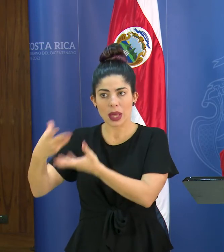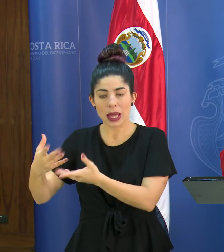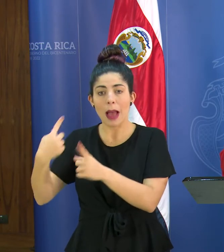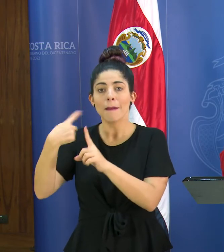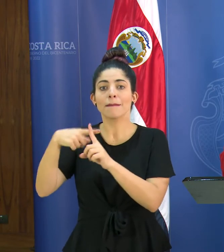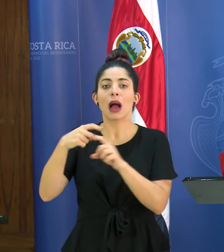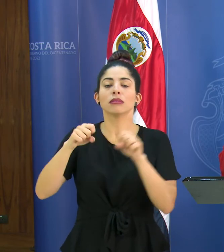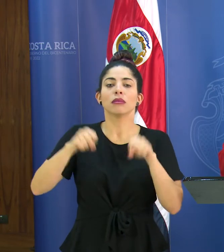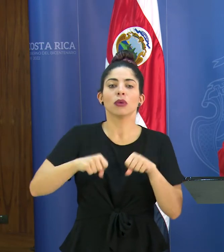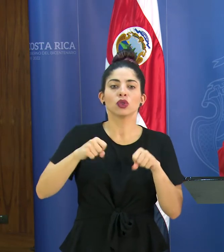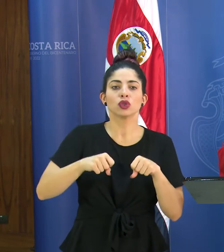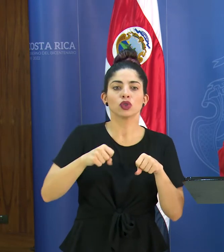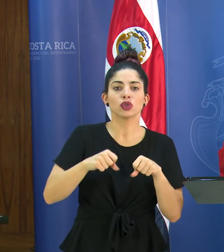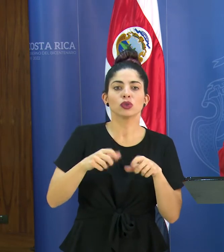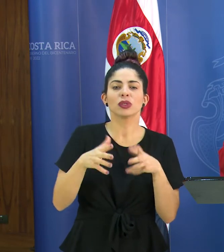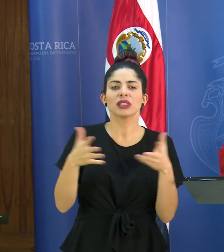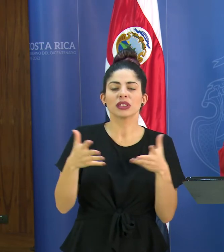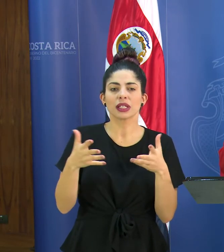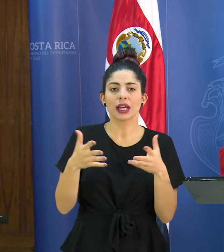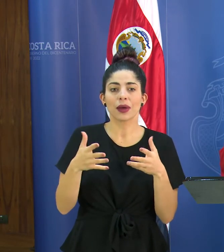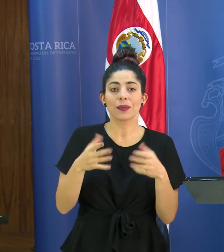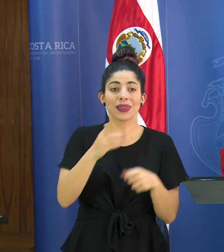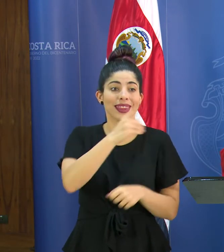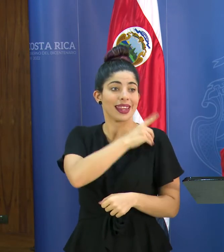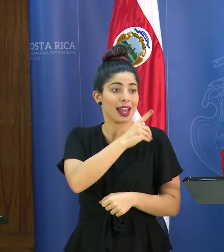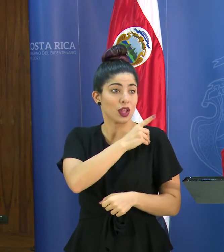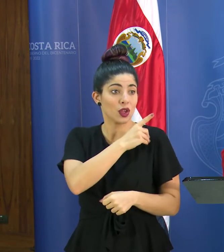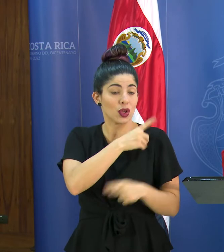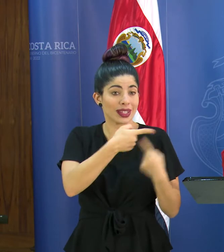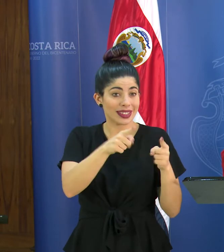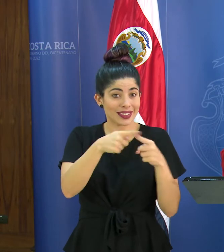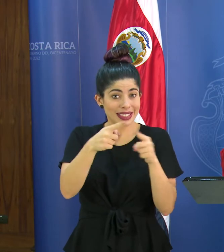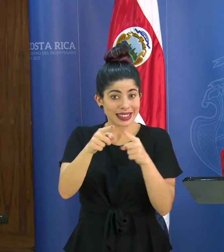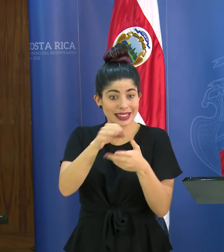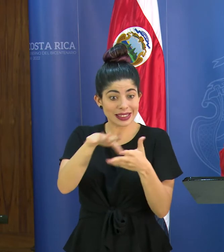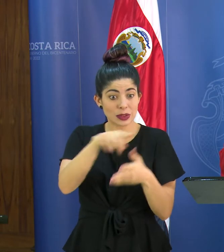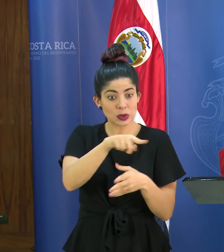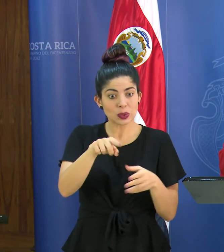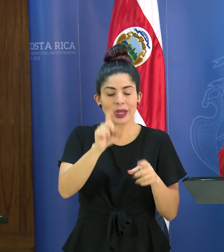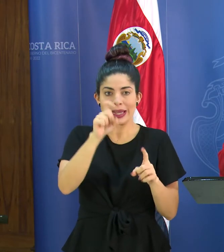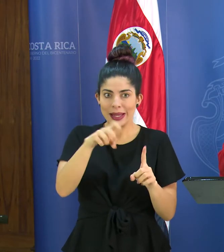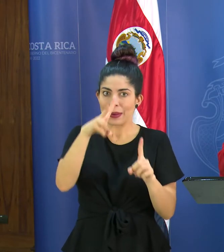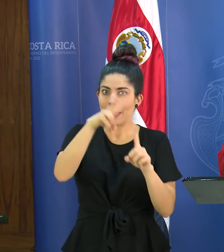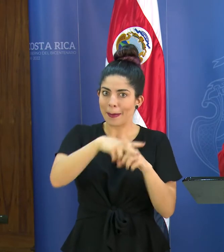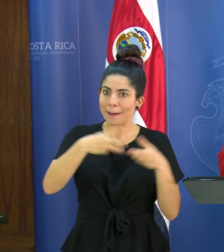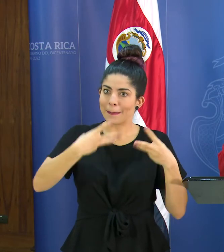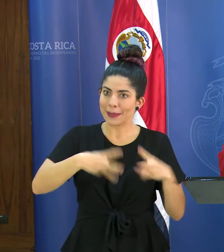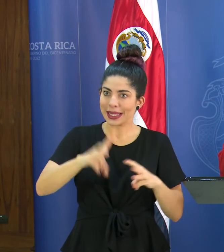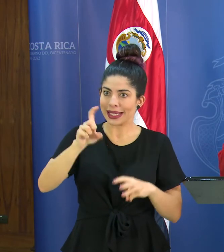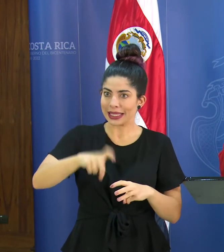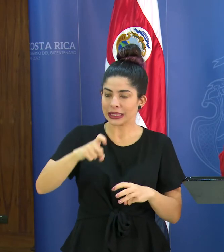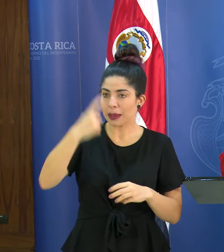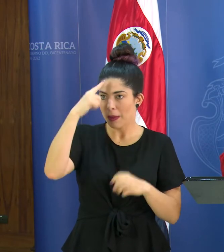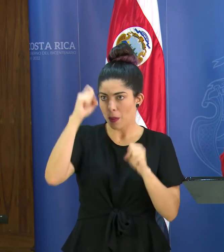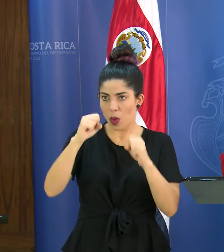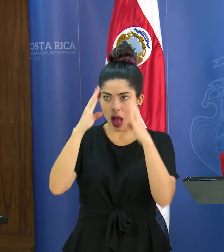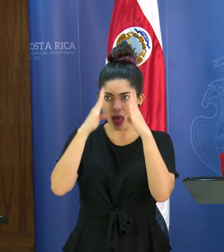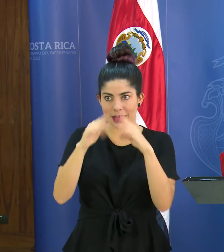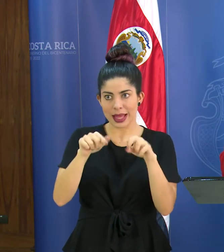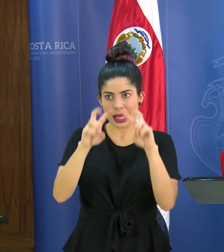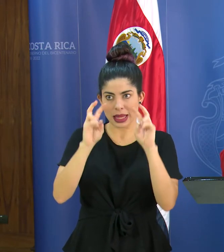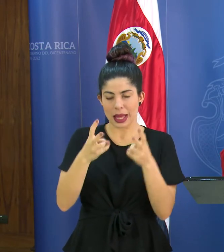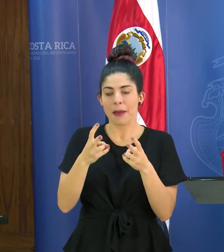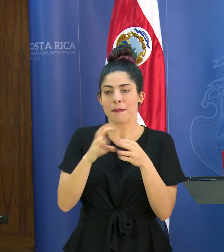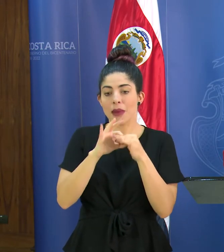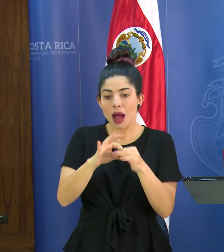posibilidades de que los directores de los centros educativos tomen las medidas necesarias para atender esta situación